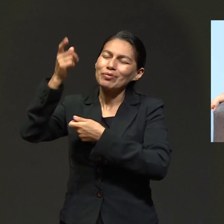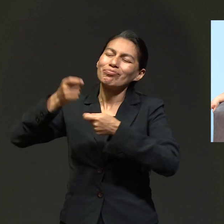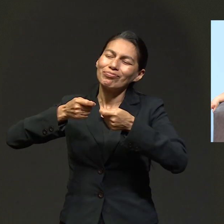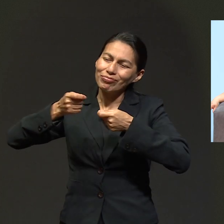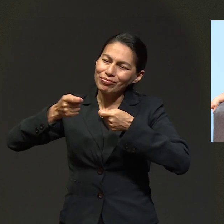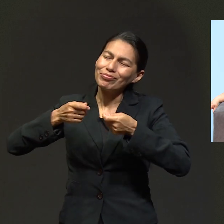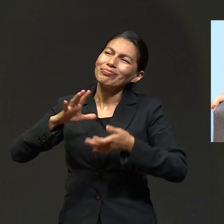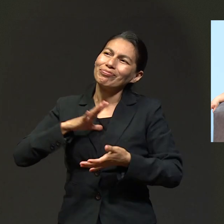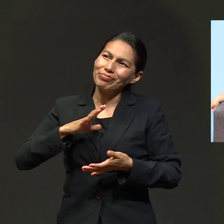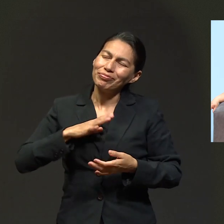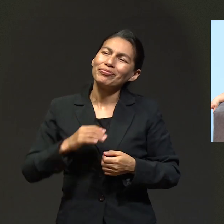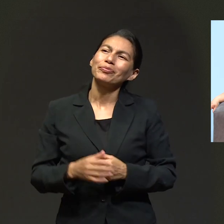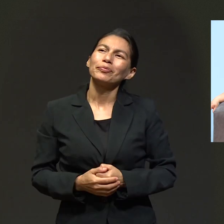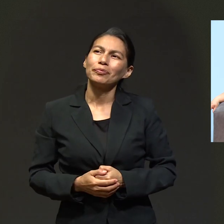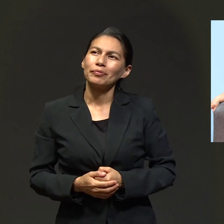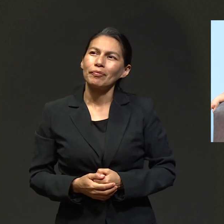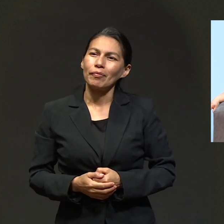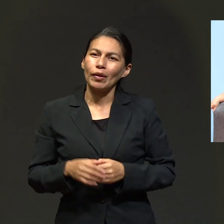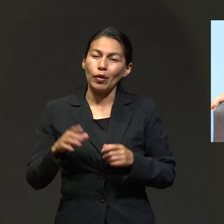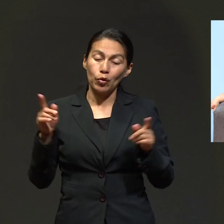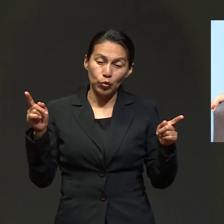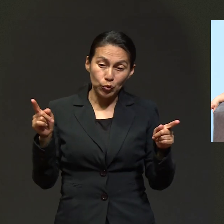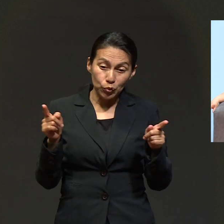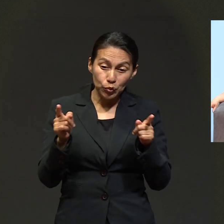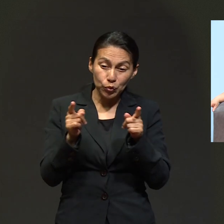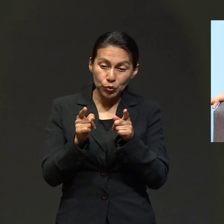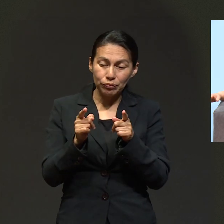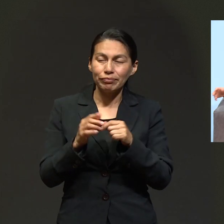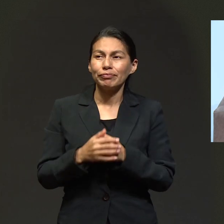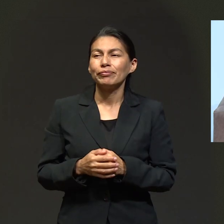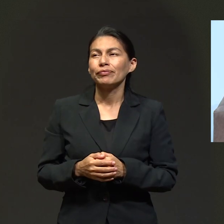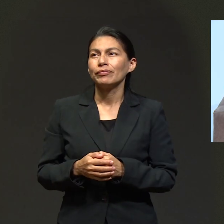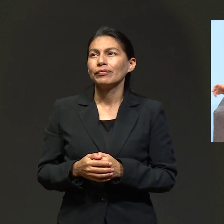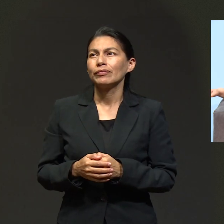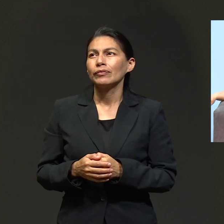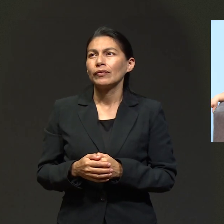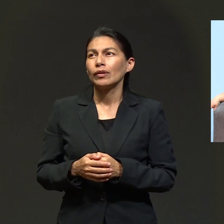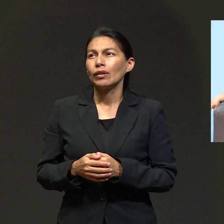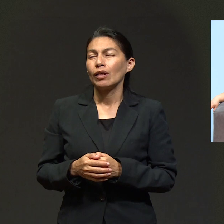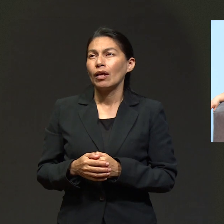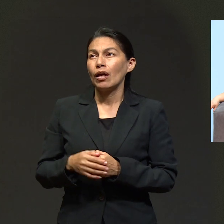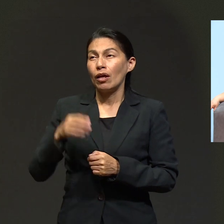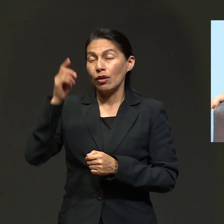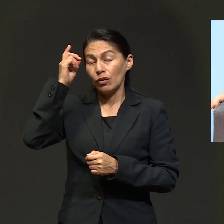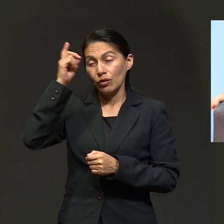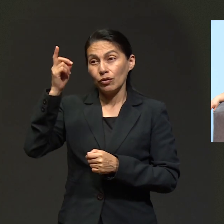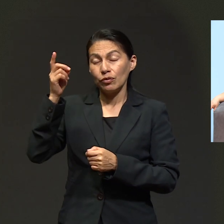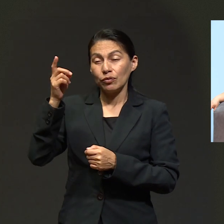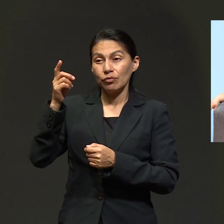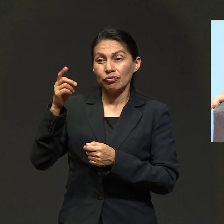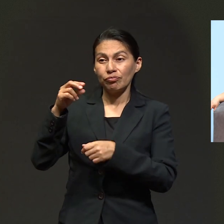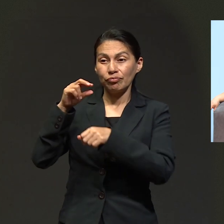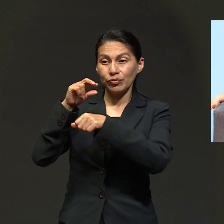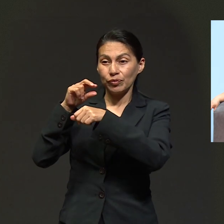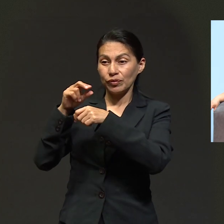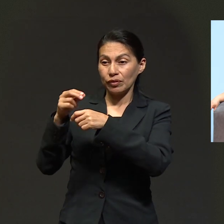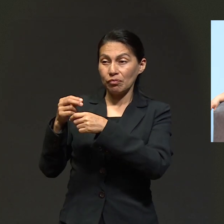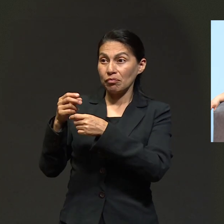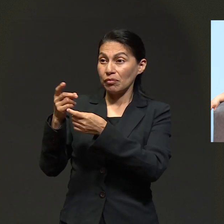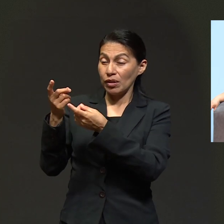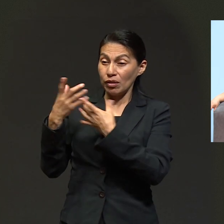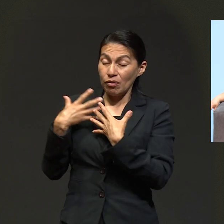Dios ya tenía el control, porque cuando yo salí de ahí, o sea, para resumir esta historia, él me dio